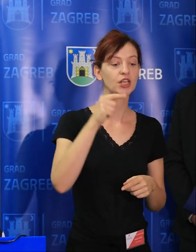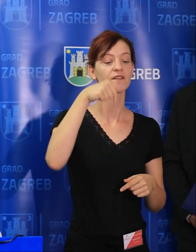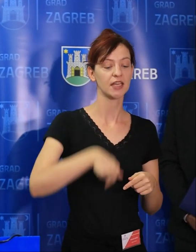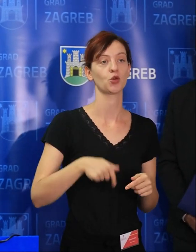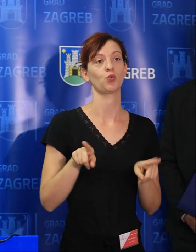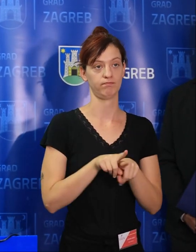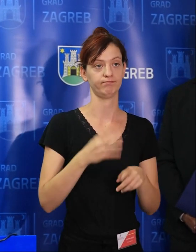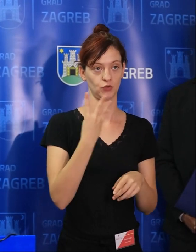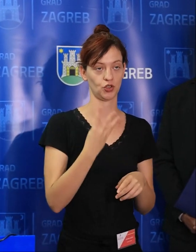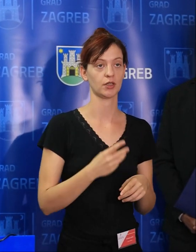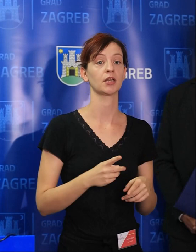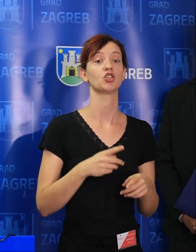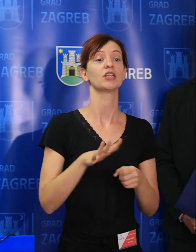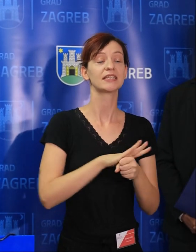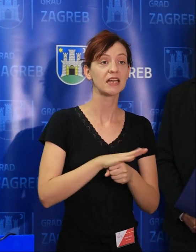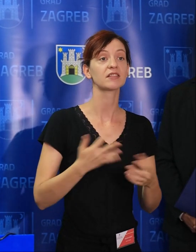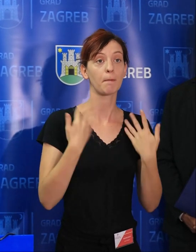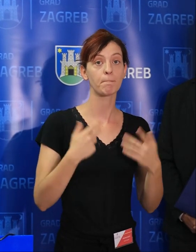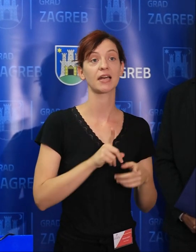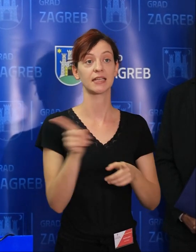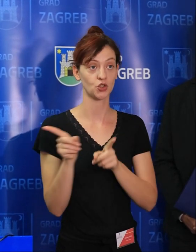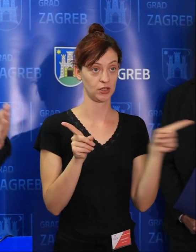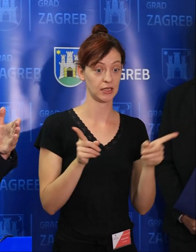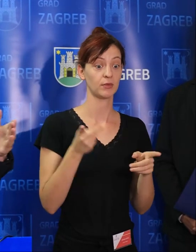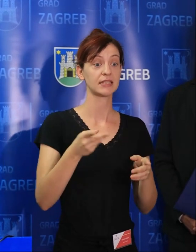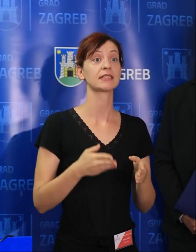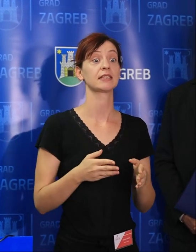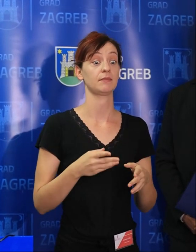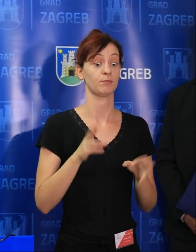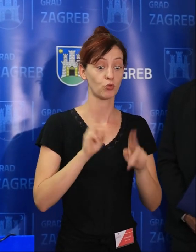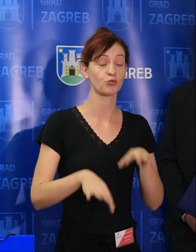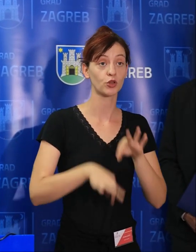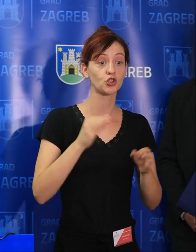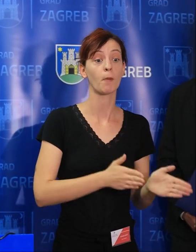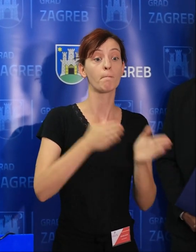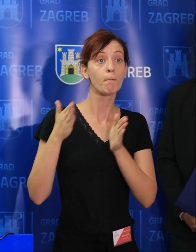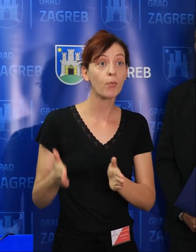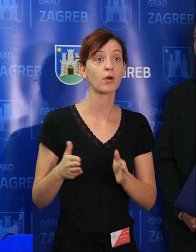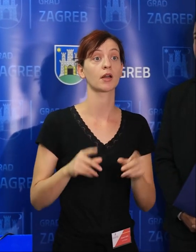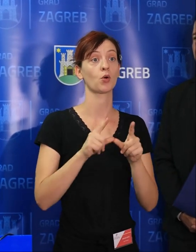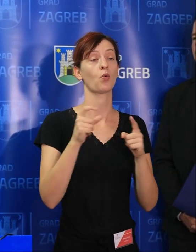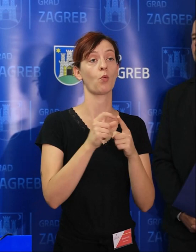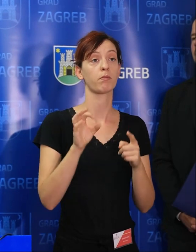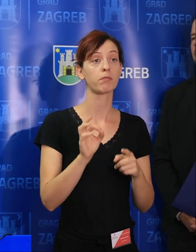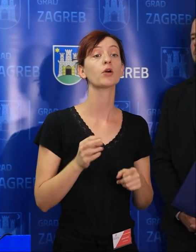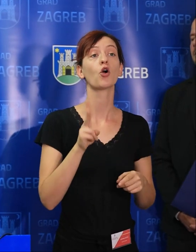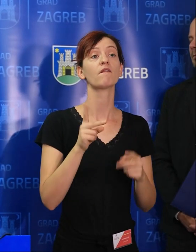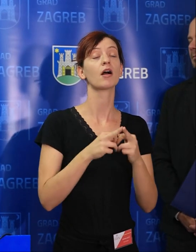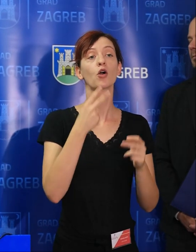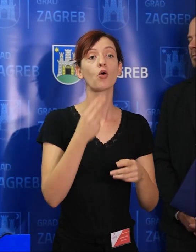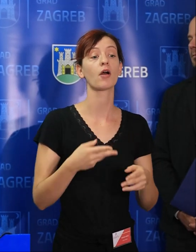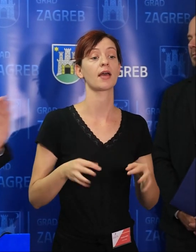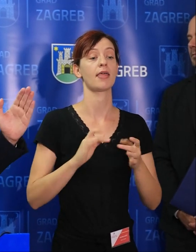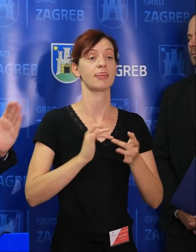Savski park Istok i Savski park Zapad se nalaze pored Upua koji je definirao projekt Jarun Panoramu.